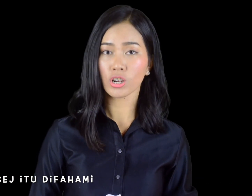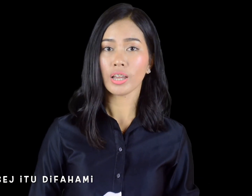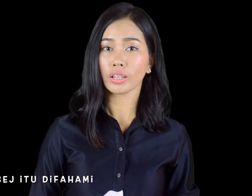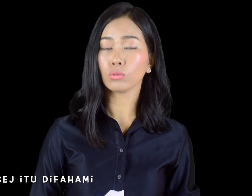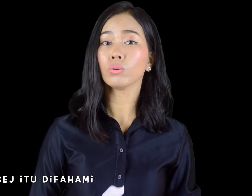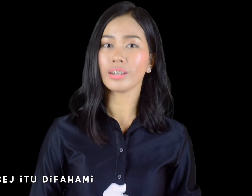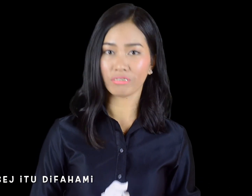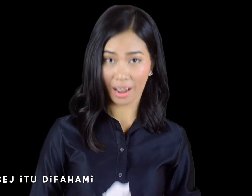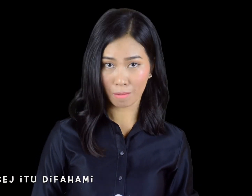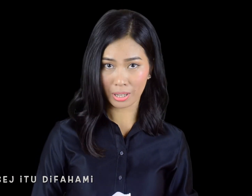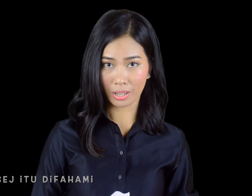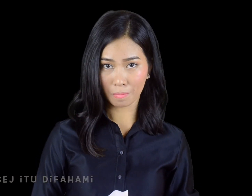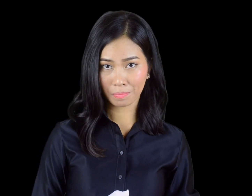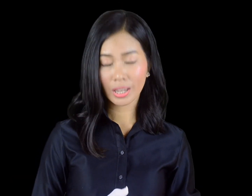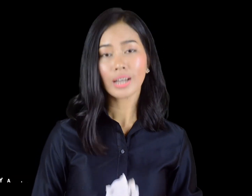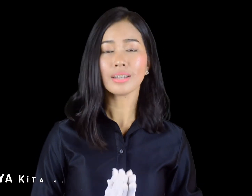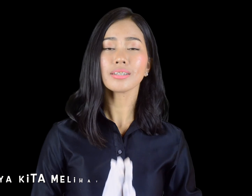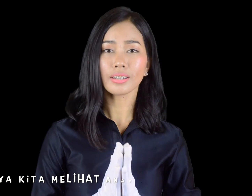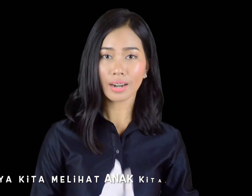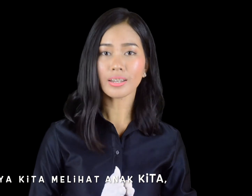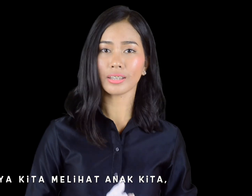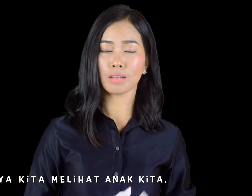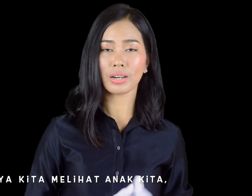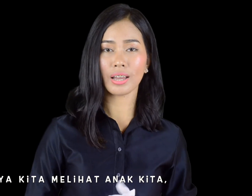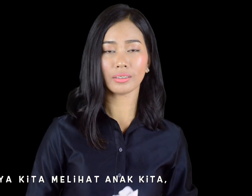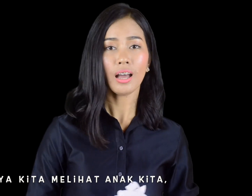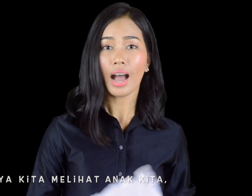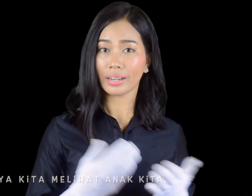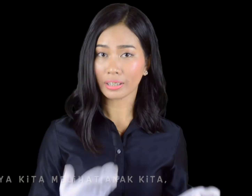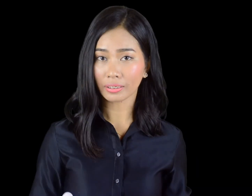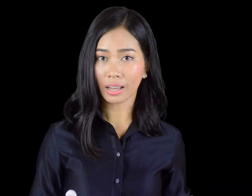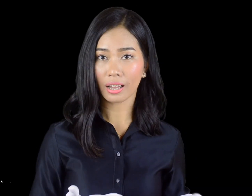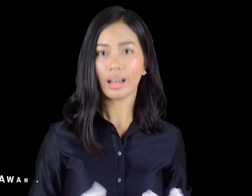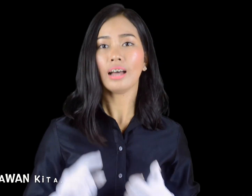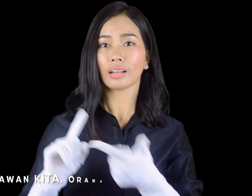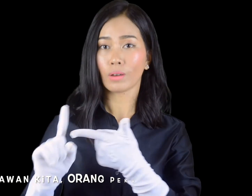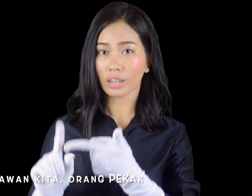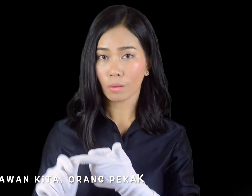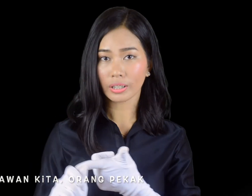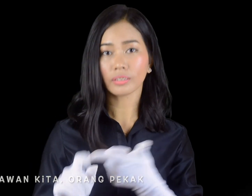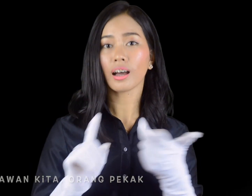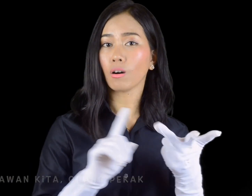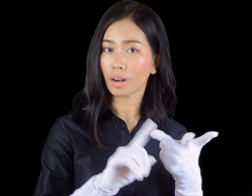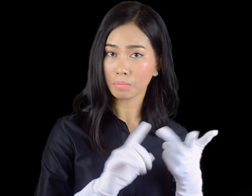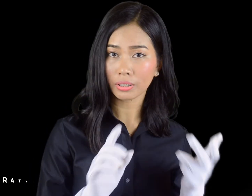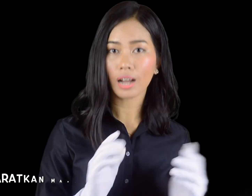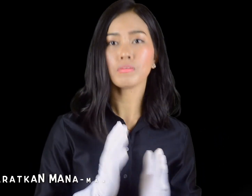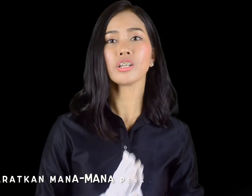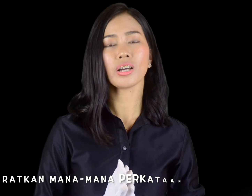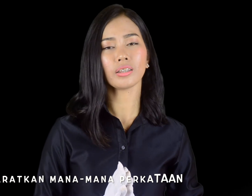itu difahami. Dan sekiranya kita melihat, anak kita, kawan-kawan kita, orang pekak, mengisyaratkan,